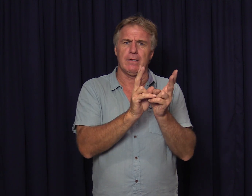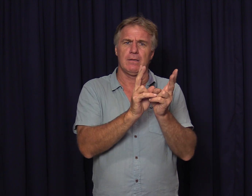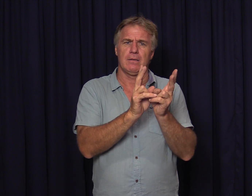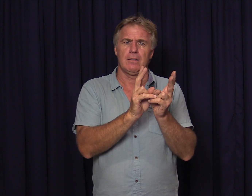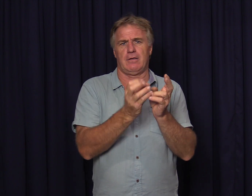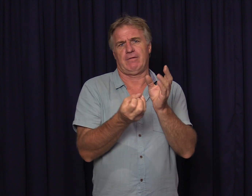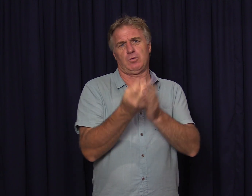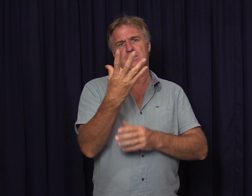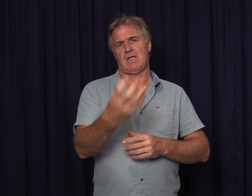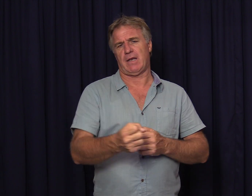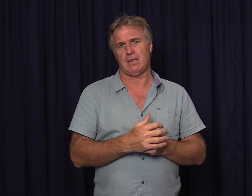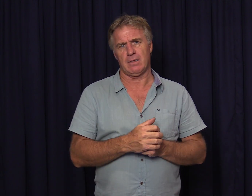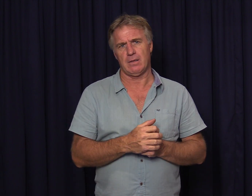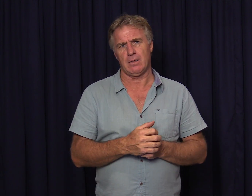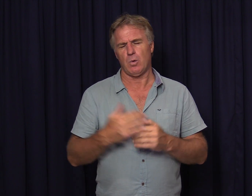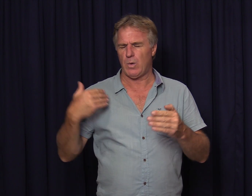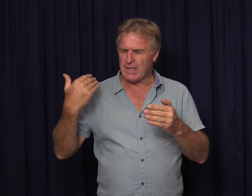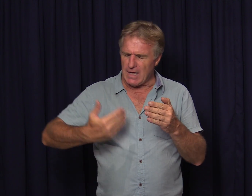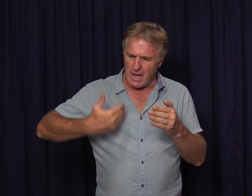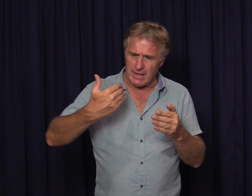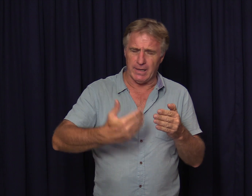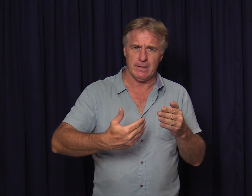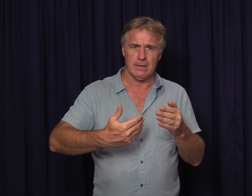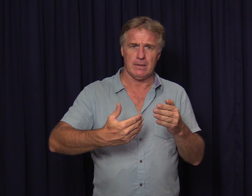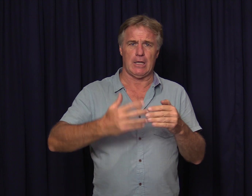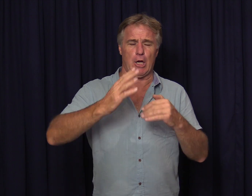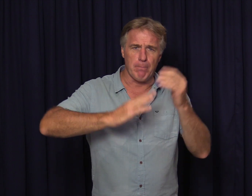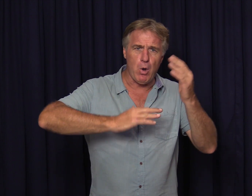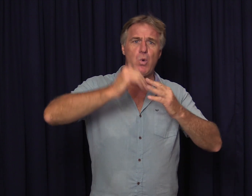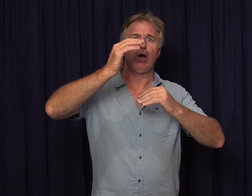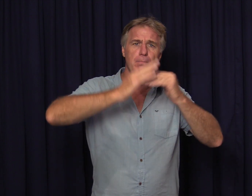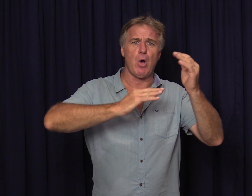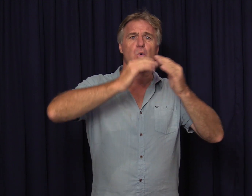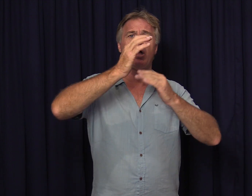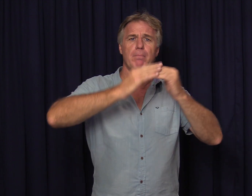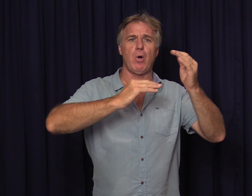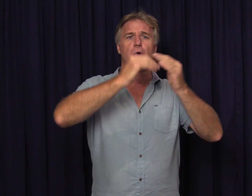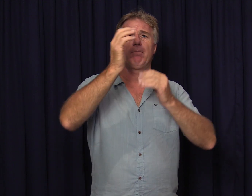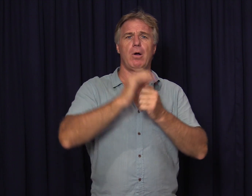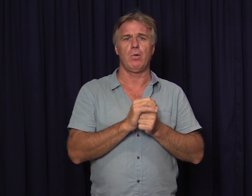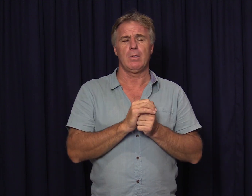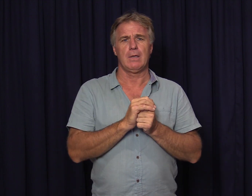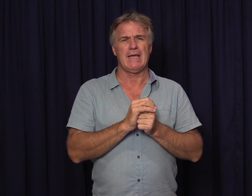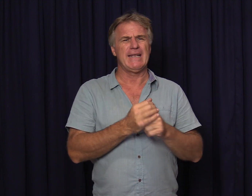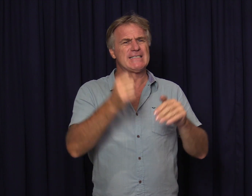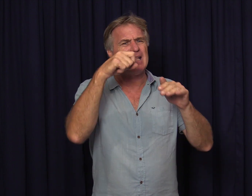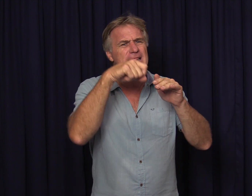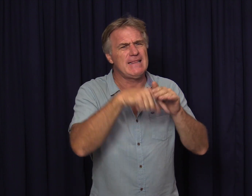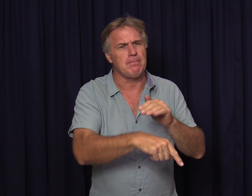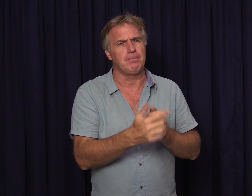wat ontstaan het oor jare gebouw gebouw gebouw gebouw en dis intiem